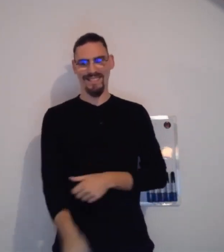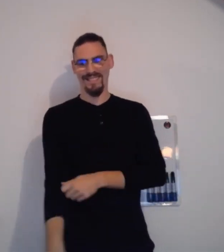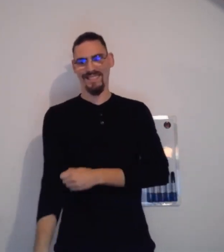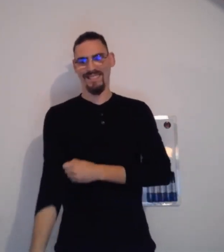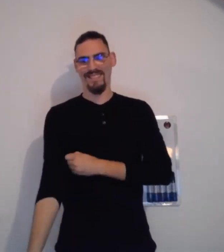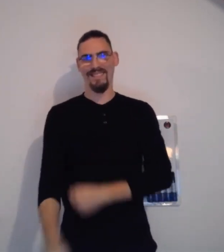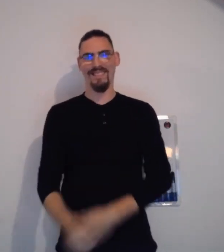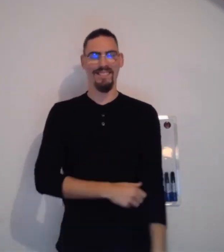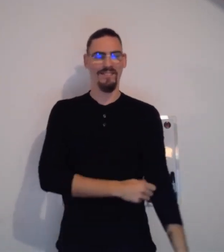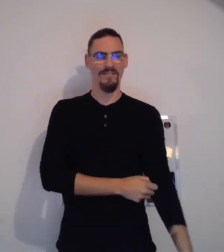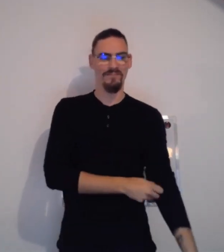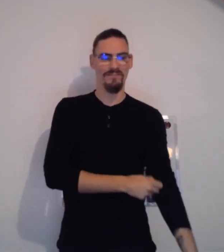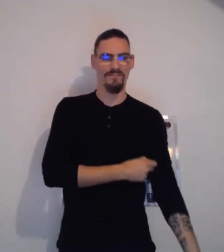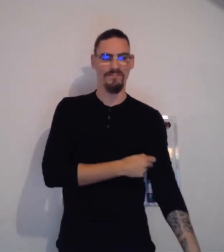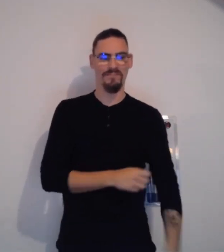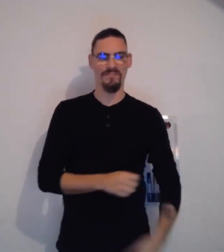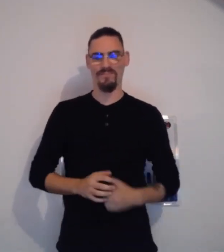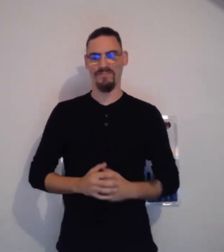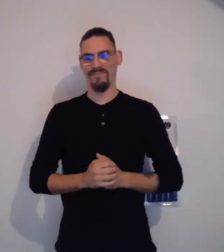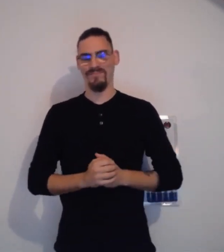C'est très important pour nous, je tiens à préciser.